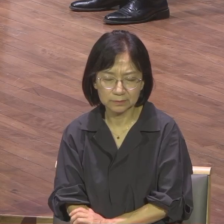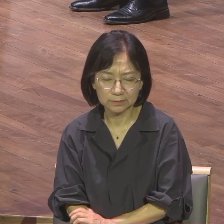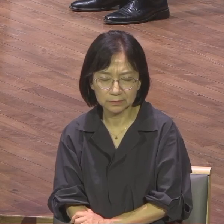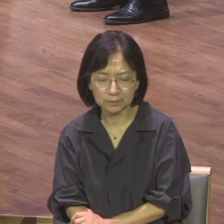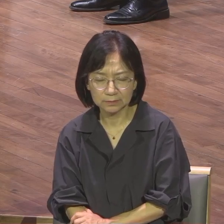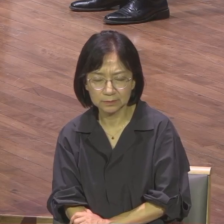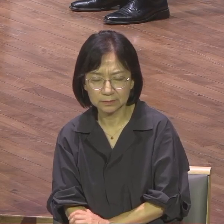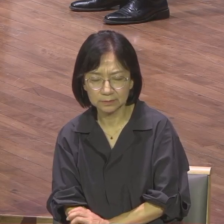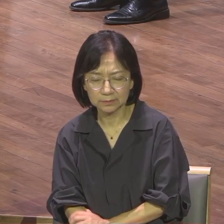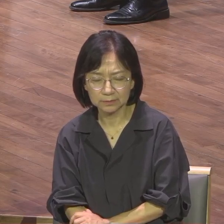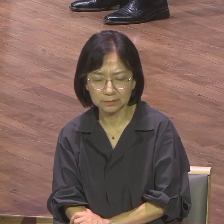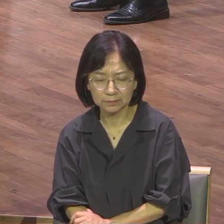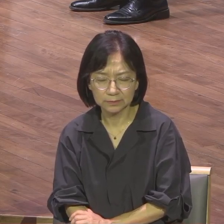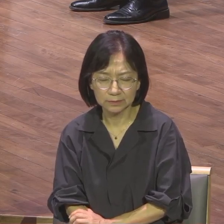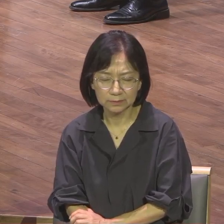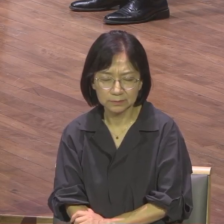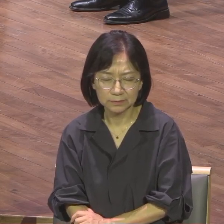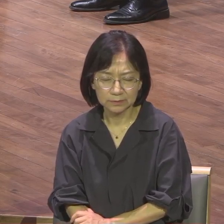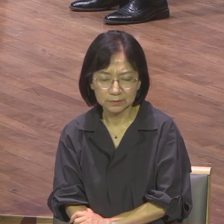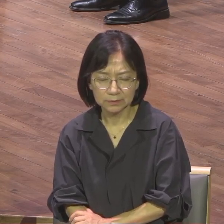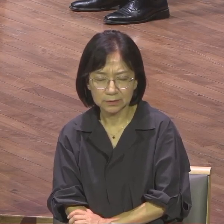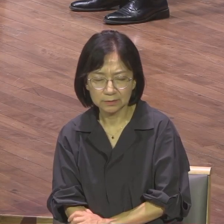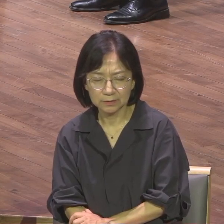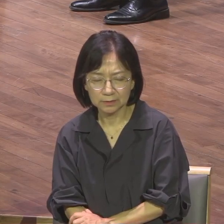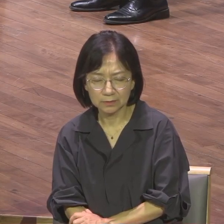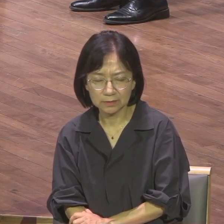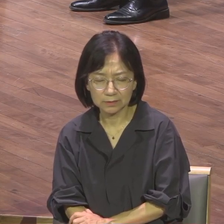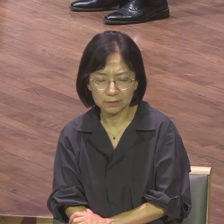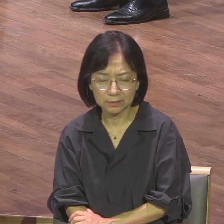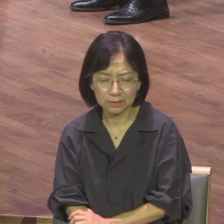성말비 완전히 결박되는 무너지도록 인정하여